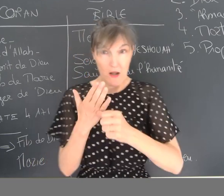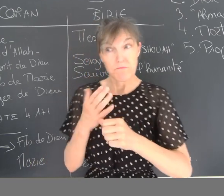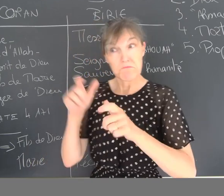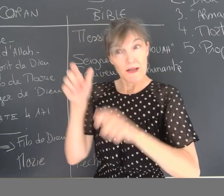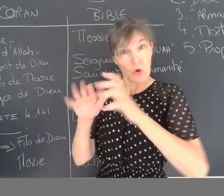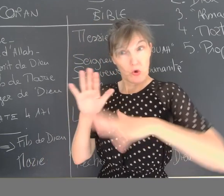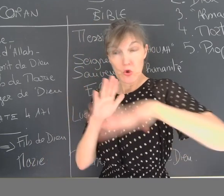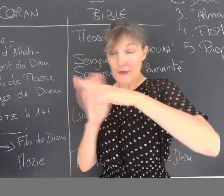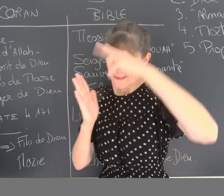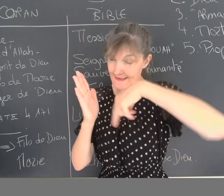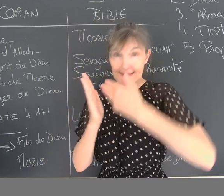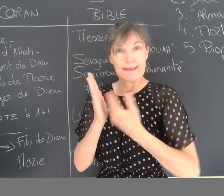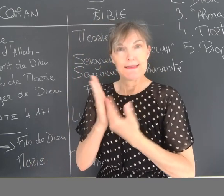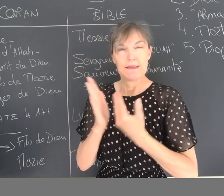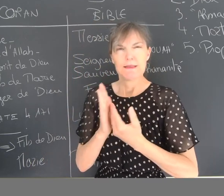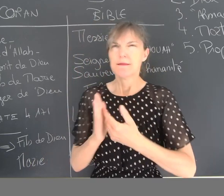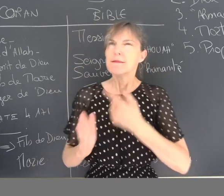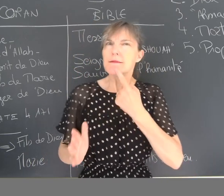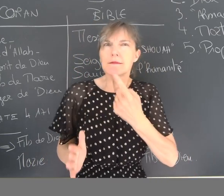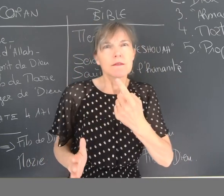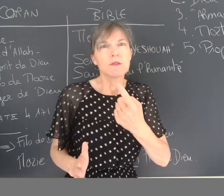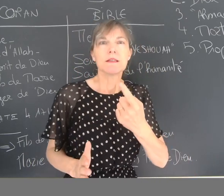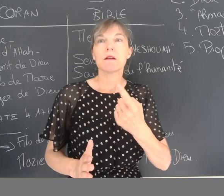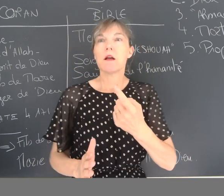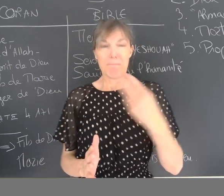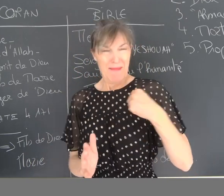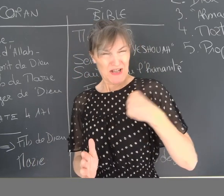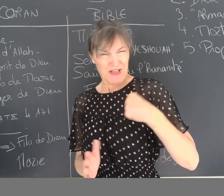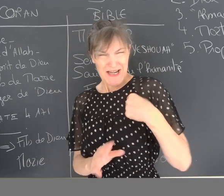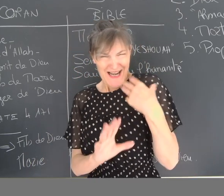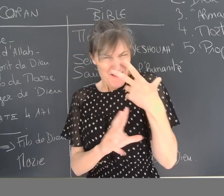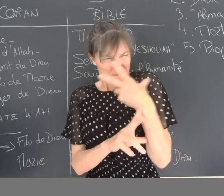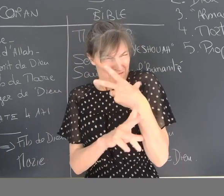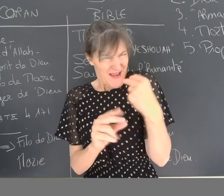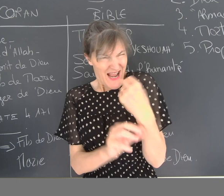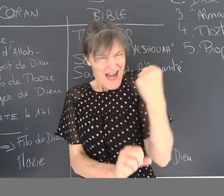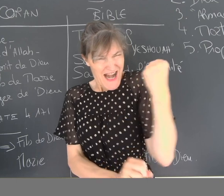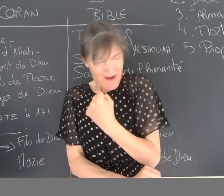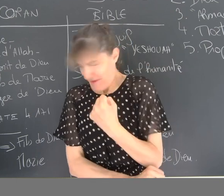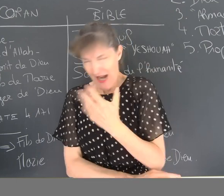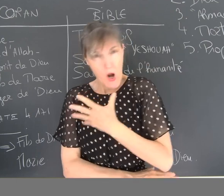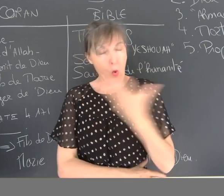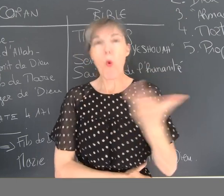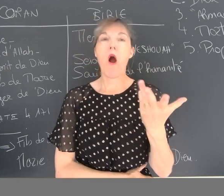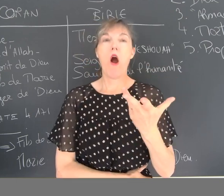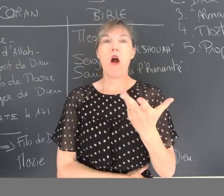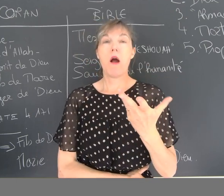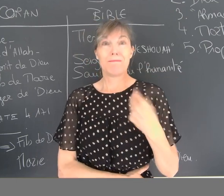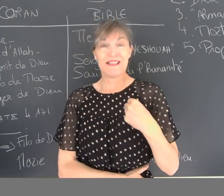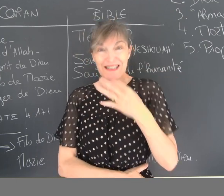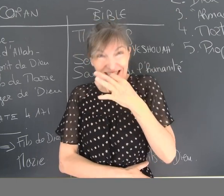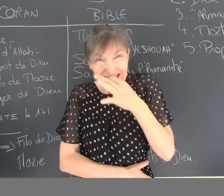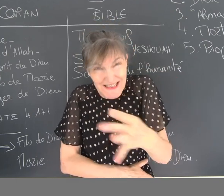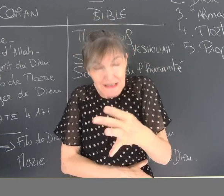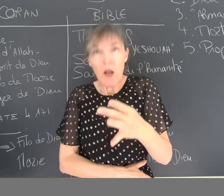Donc, pour la Bible, les personnes qui lisent ce texte-là, ce serait un péché très grave de dire que